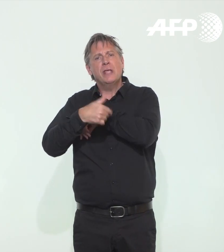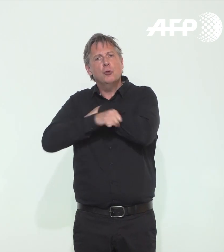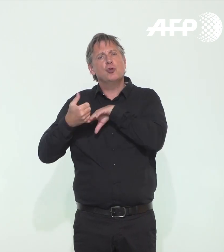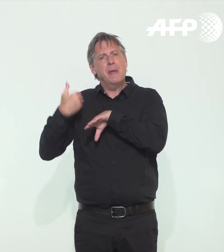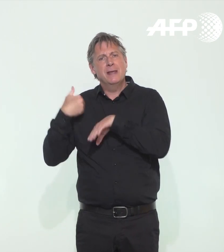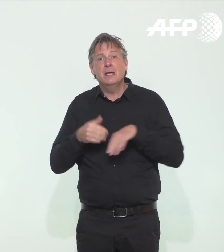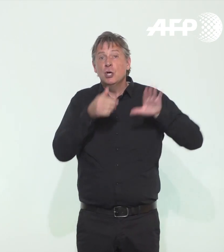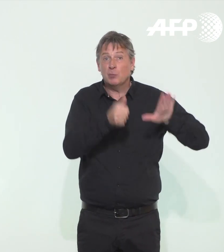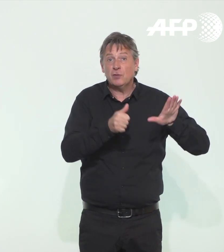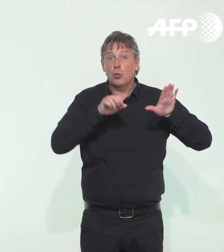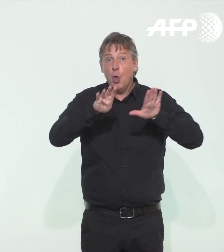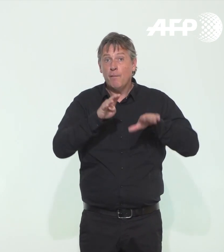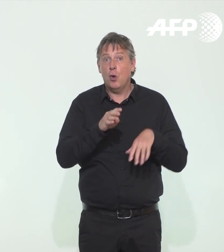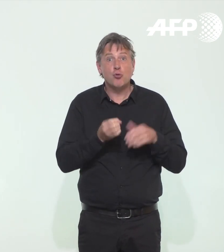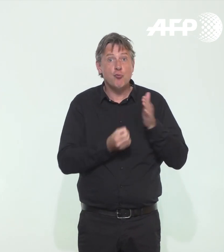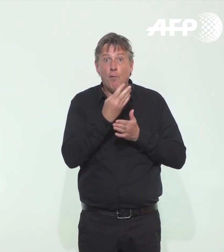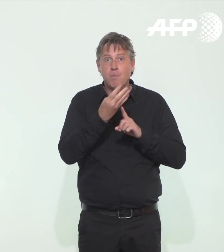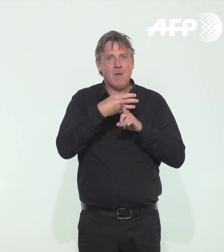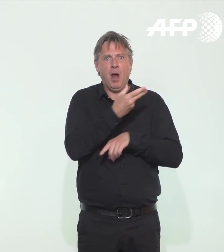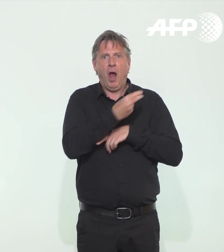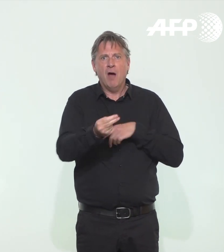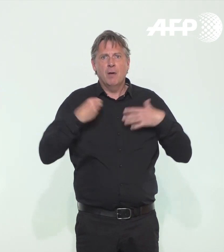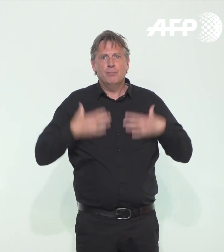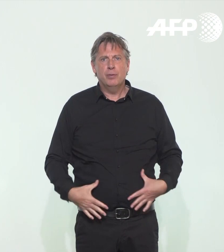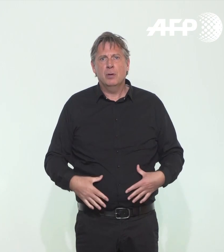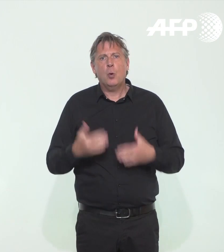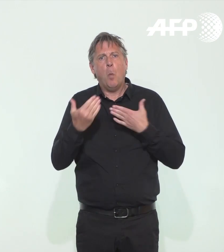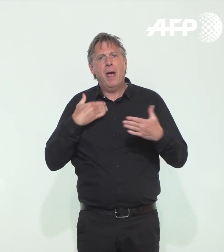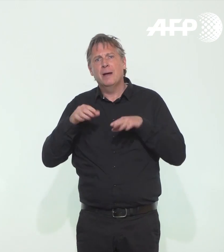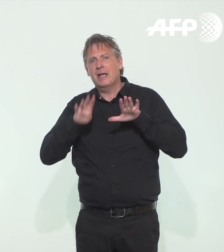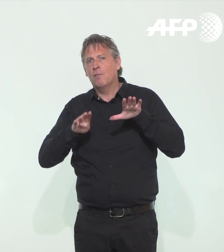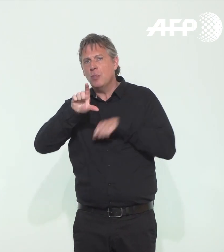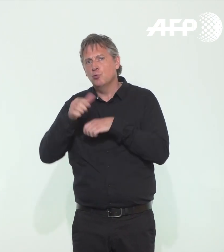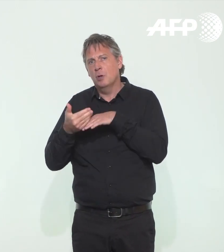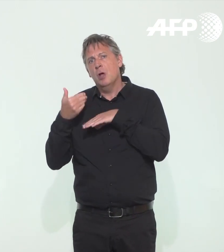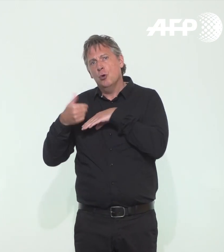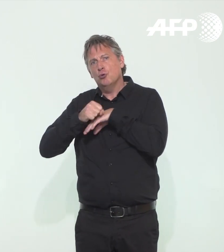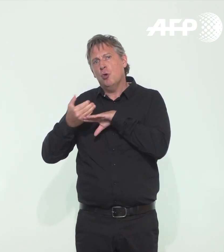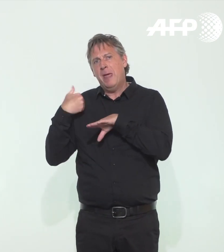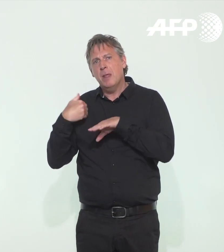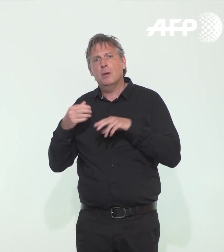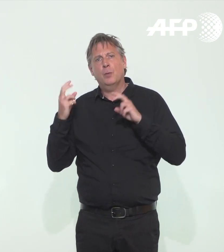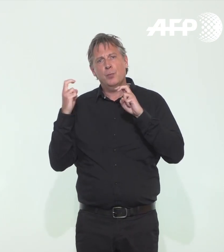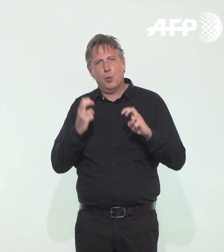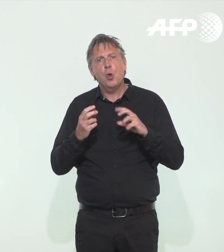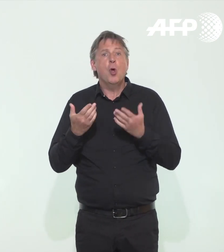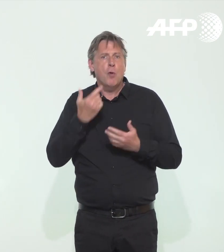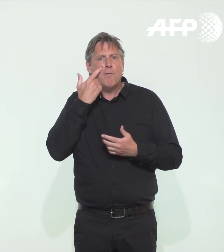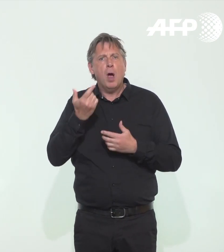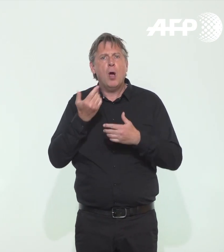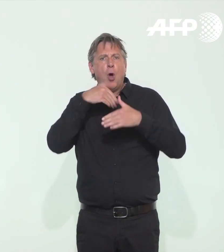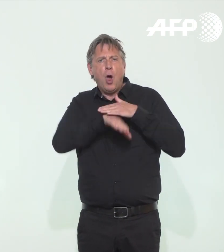69 nouveaux cas graves ont été admis en réanimation contre 92 il y a une semaine. Le solde en réanimation, vous le constatez,